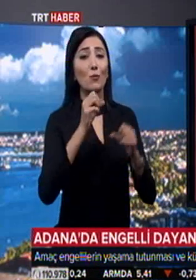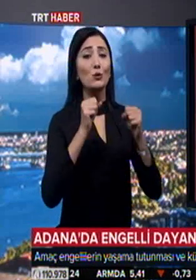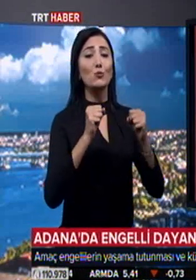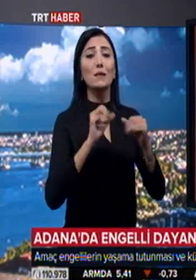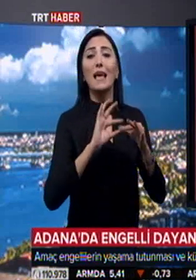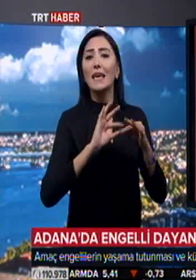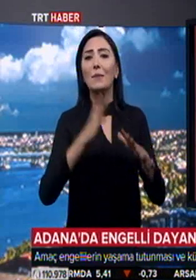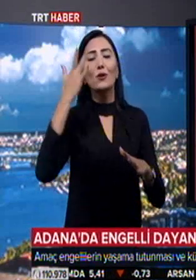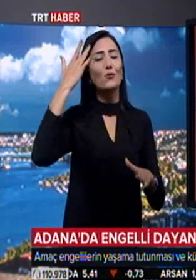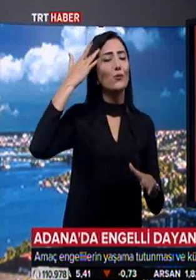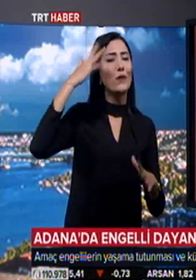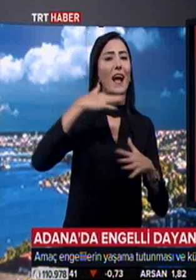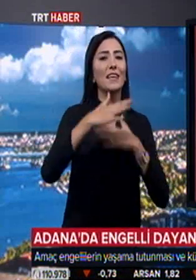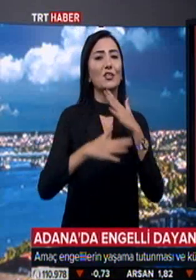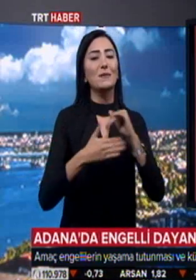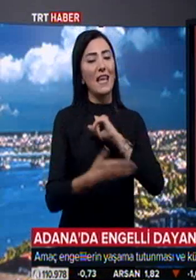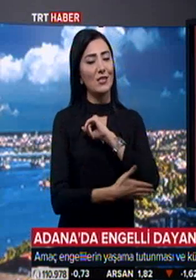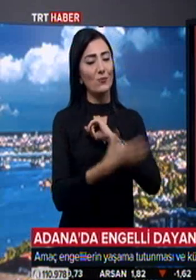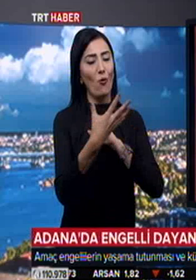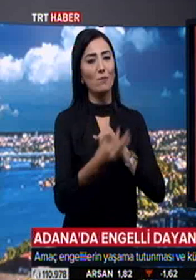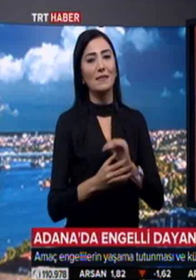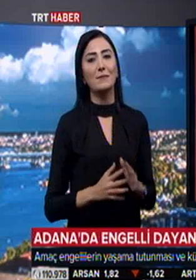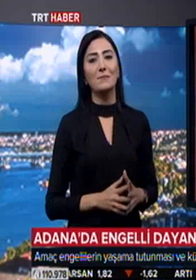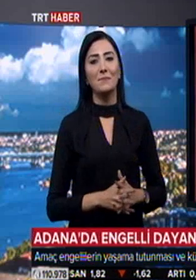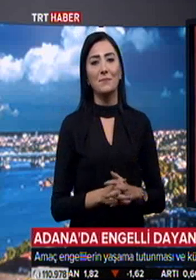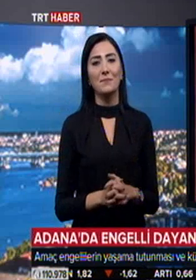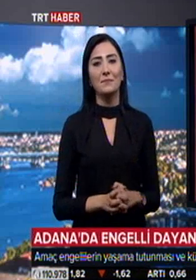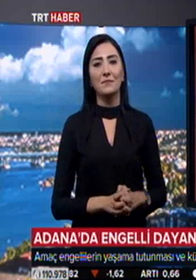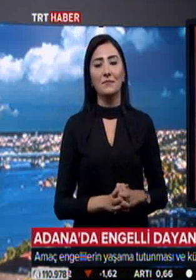tutunmasına hem de kültürlerin kaynaşmasına yardımcı olmak.